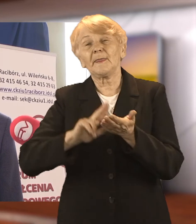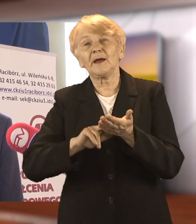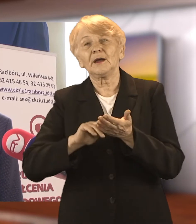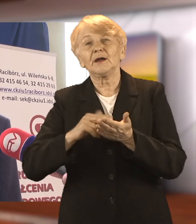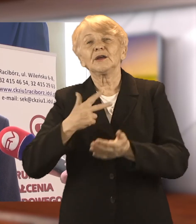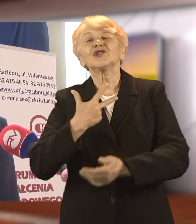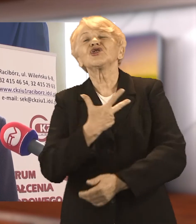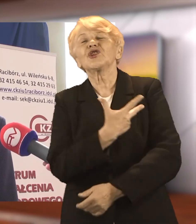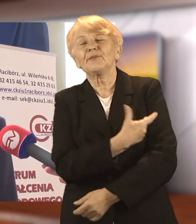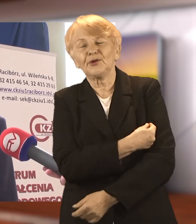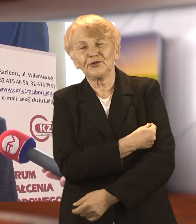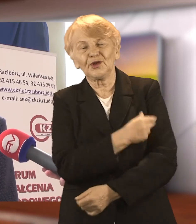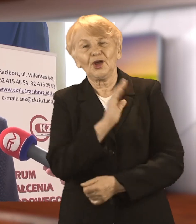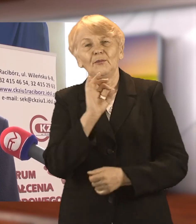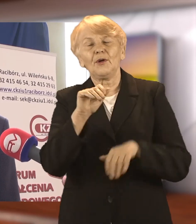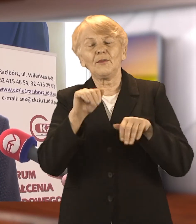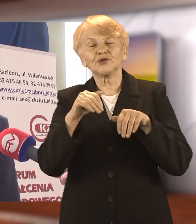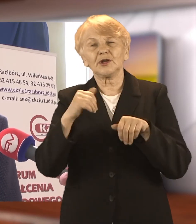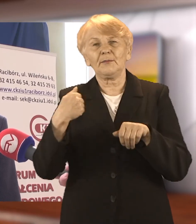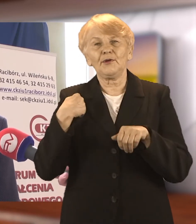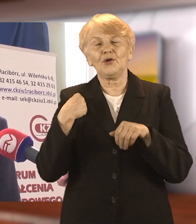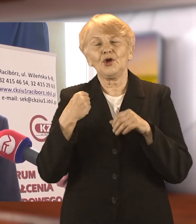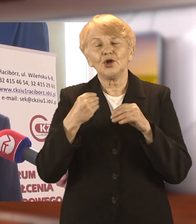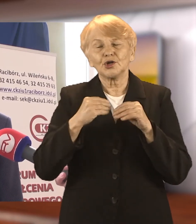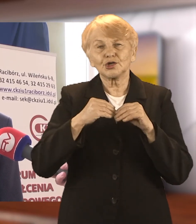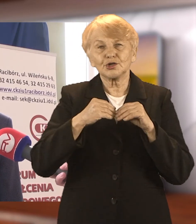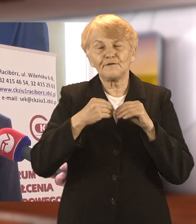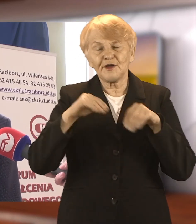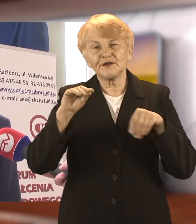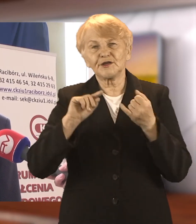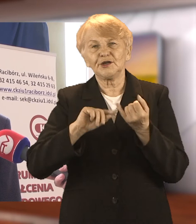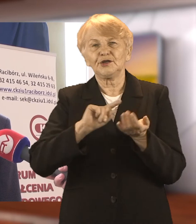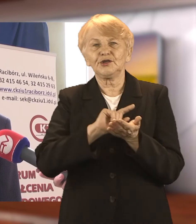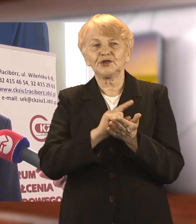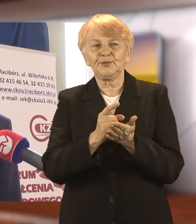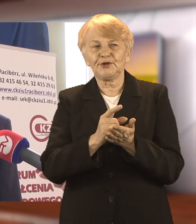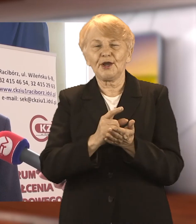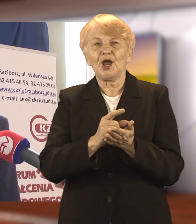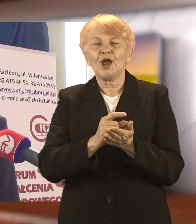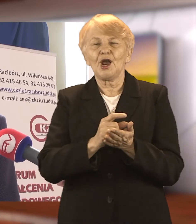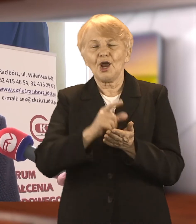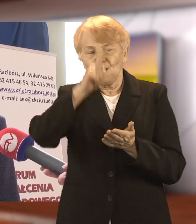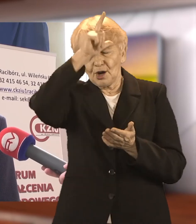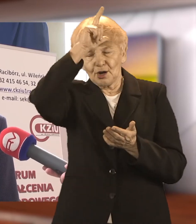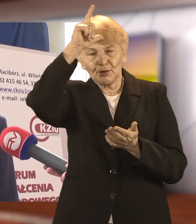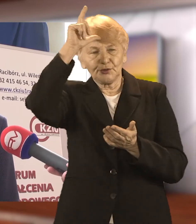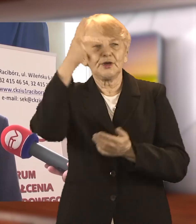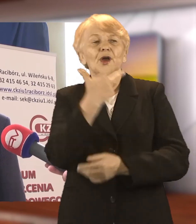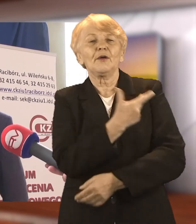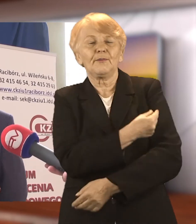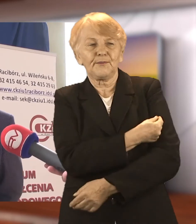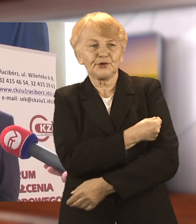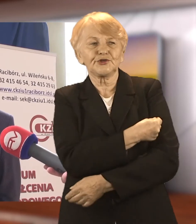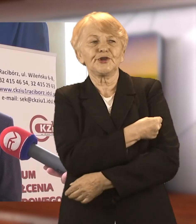dawek, to moglibyśmy szczepić już dwa tygodnie. No ale myślę, że to pójdzie sprawnie i zainteresowanie szczepieniami